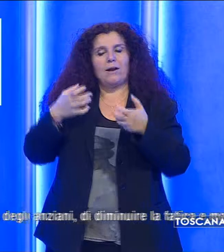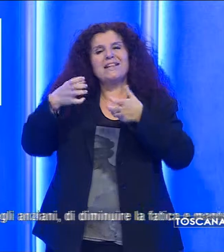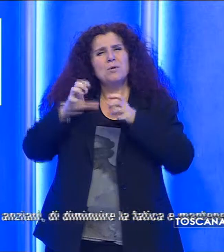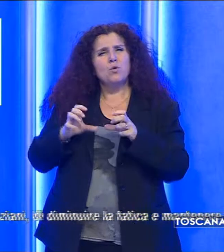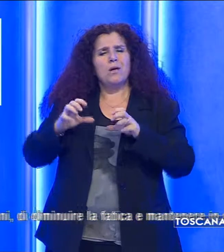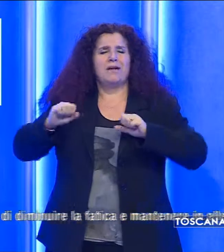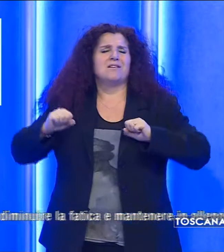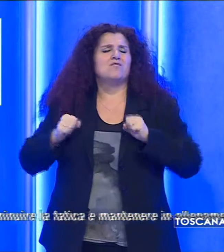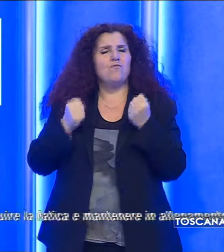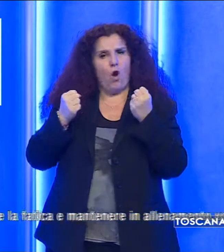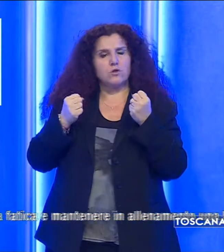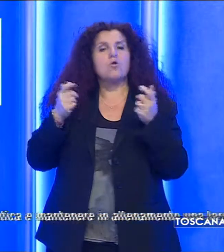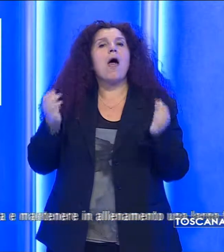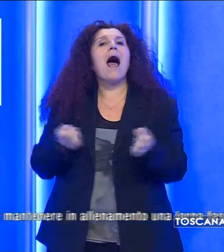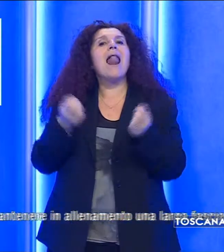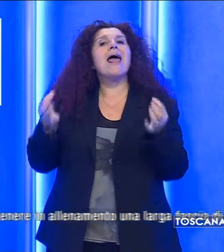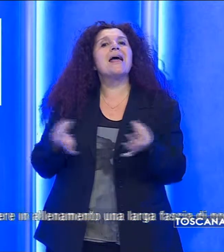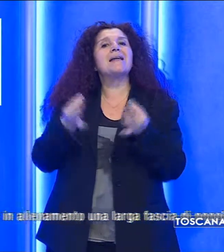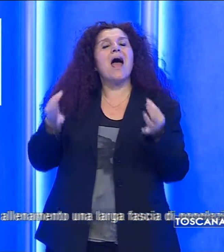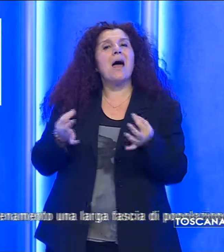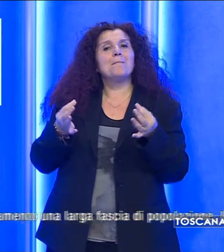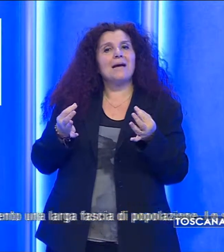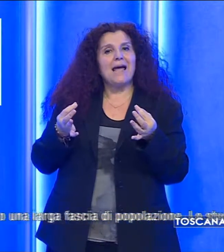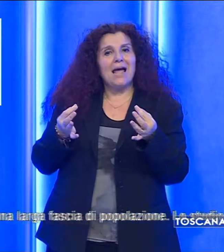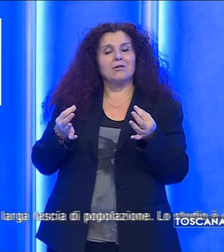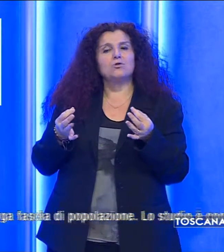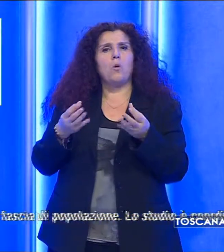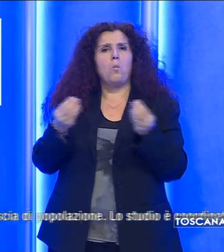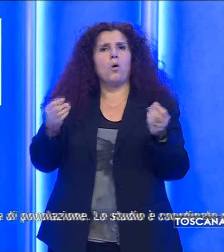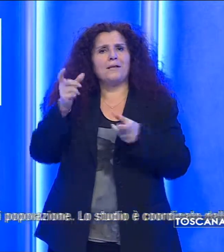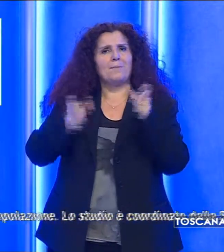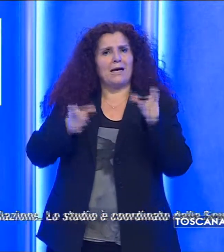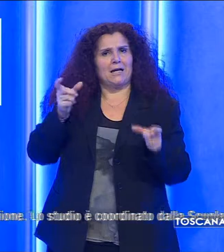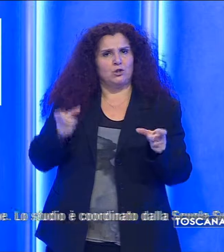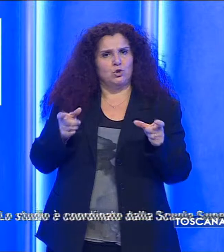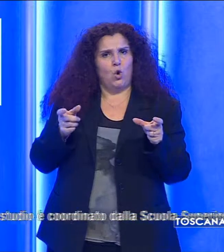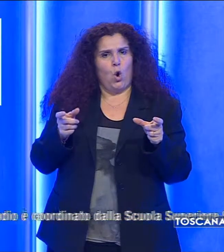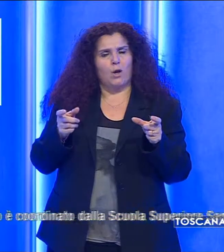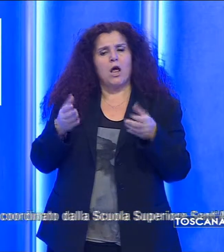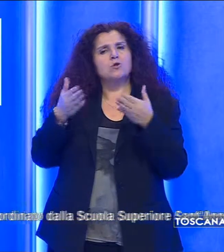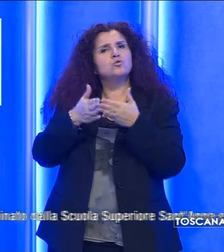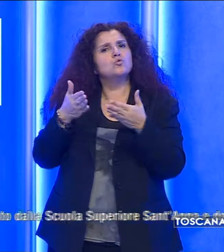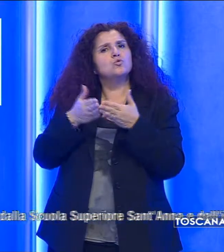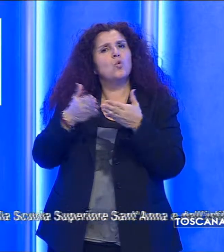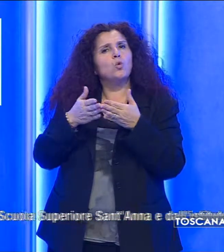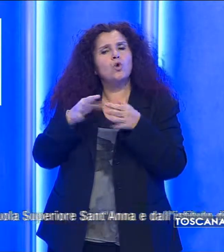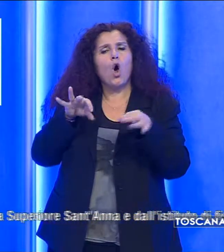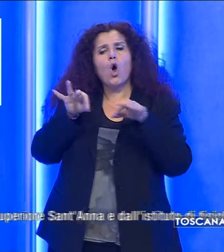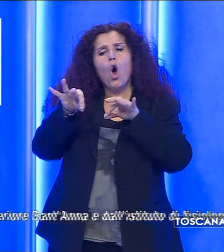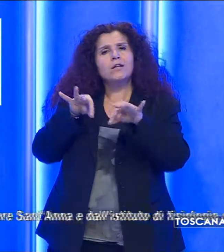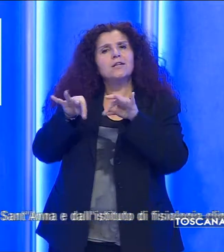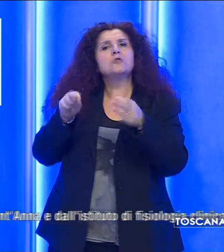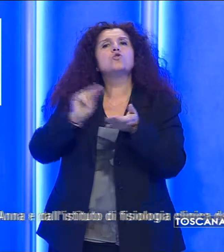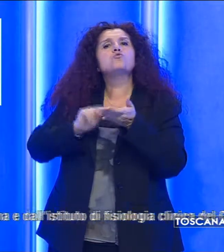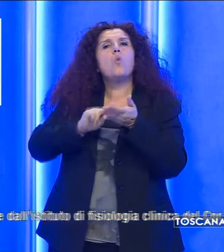e mantenere in allenamento una larga fascia di popolazione. Lo studio è coordinato dalla